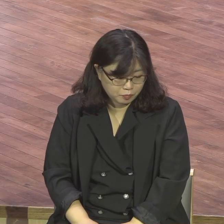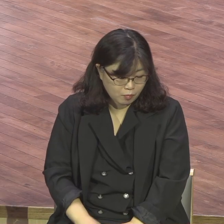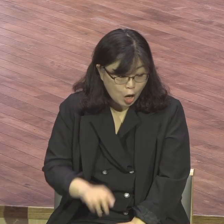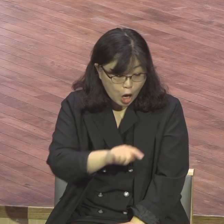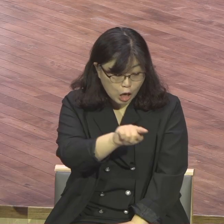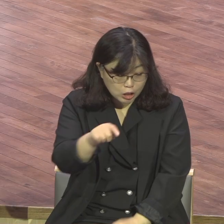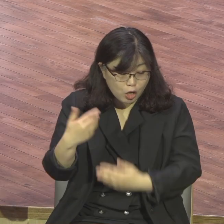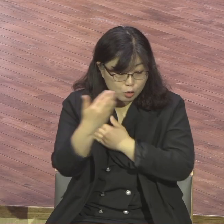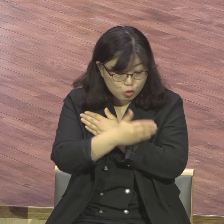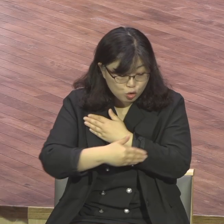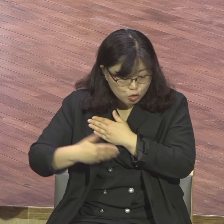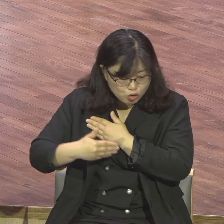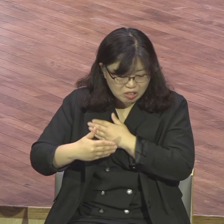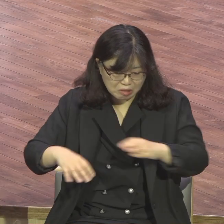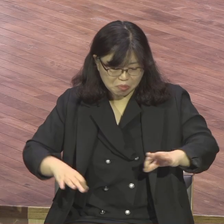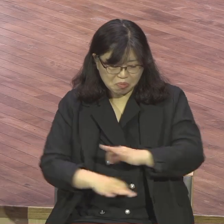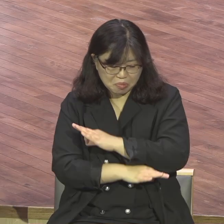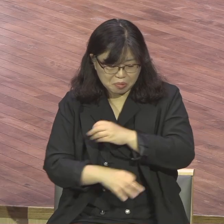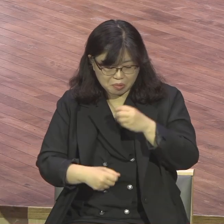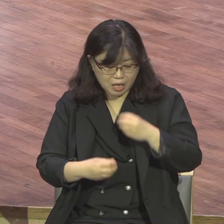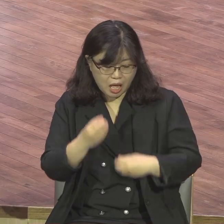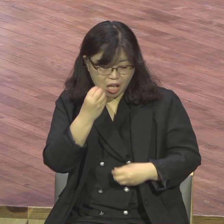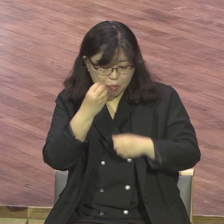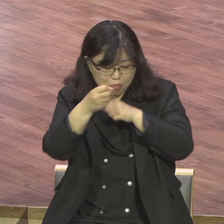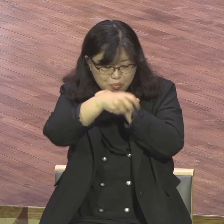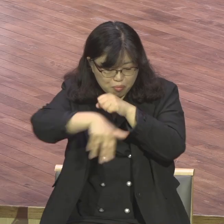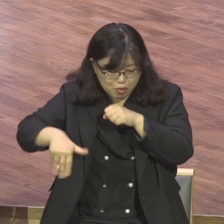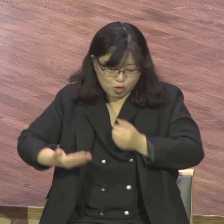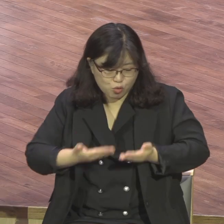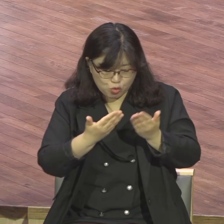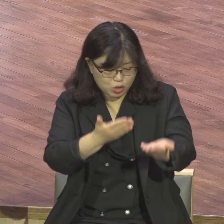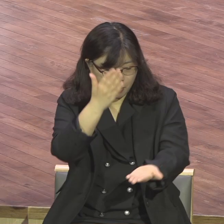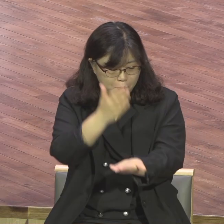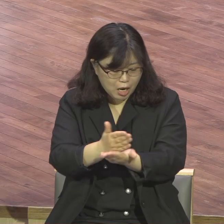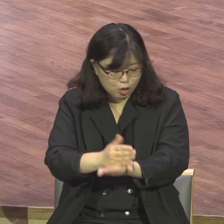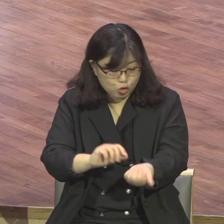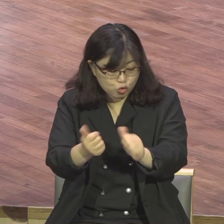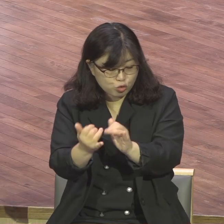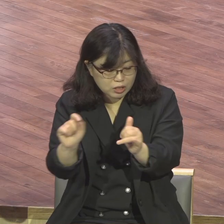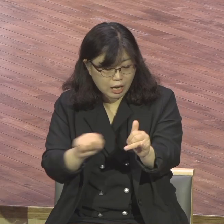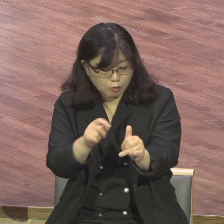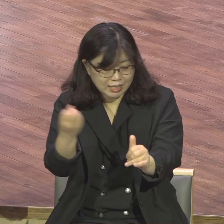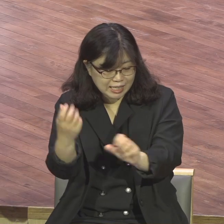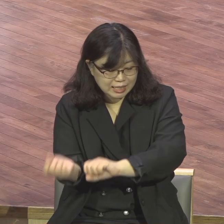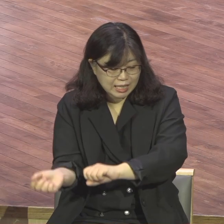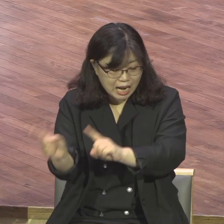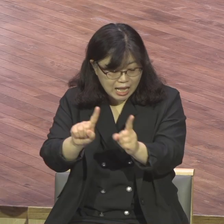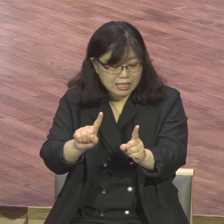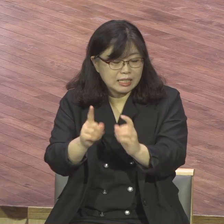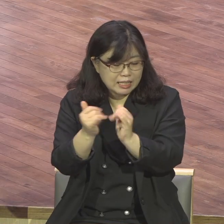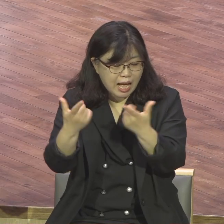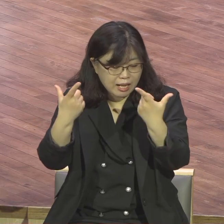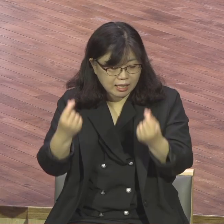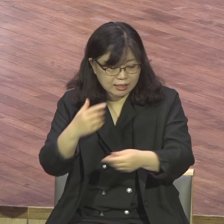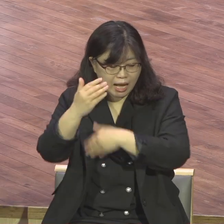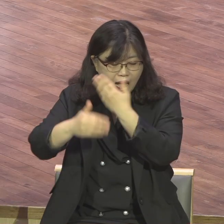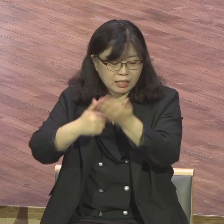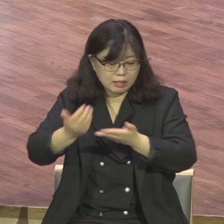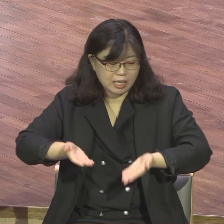죄에게 내주지 말고 오직 너희 자신을 죽은 자 가운데서 다시 살아난 자 같이 하나님께 드리며